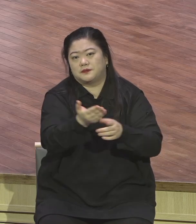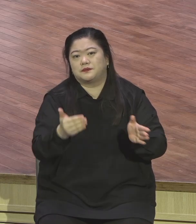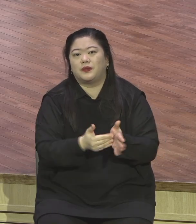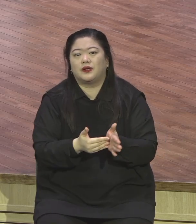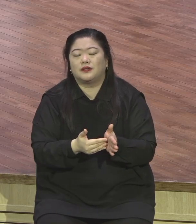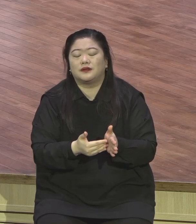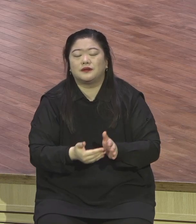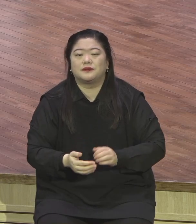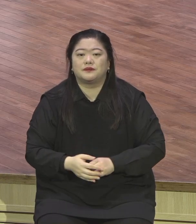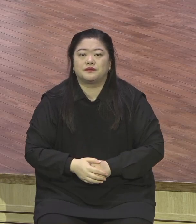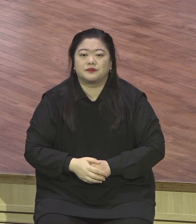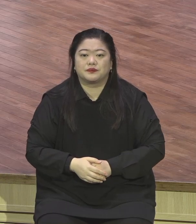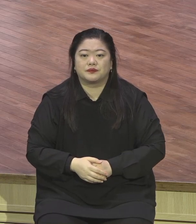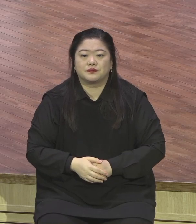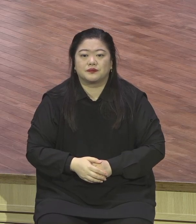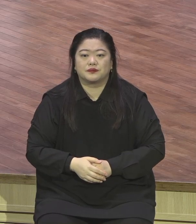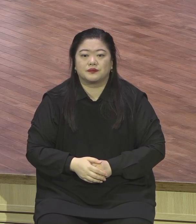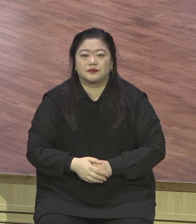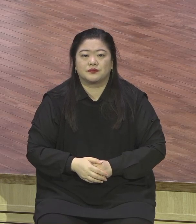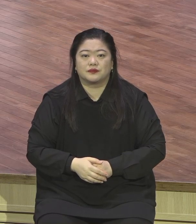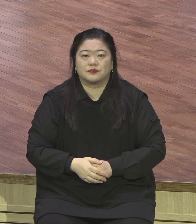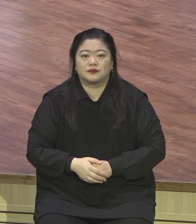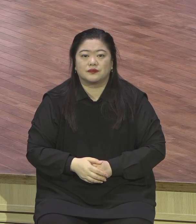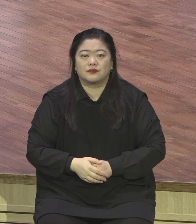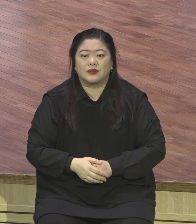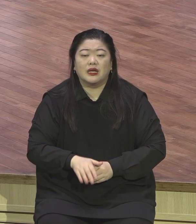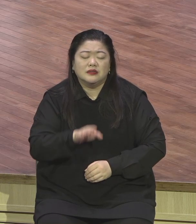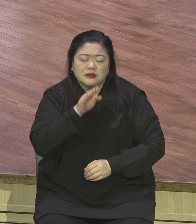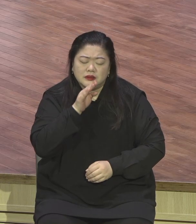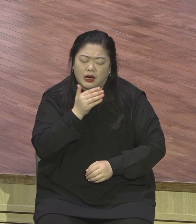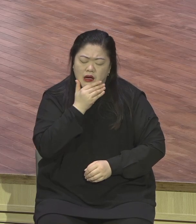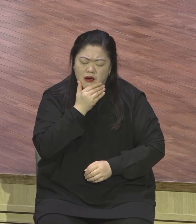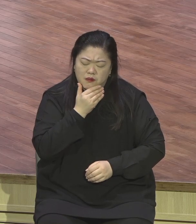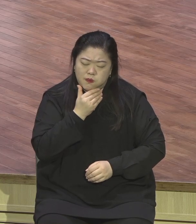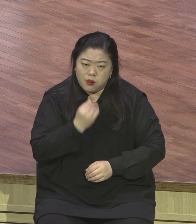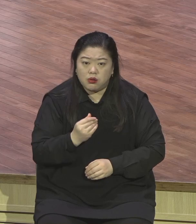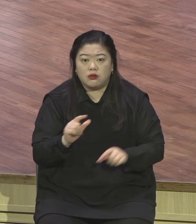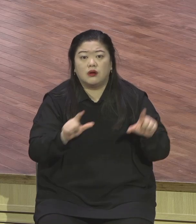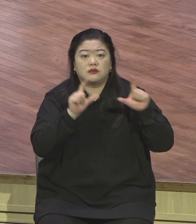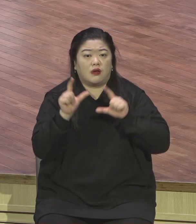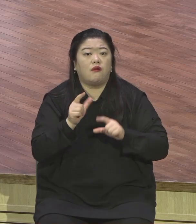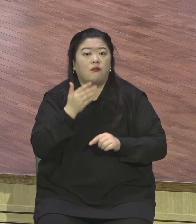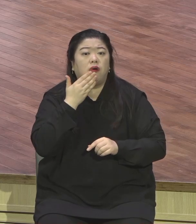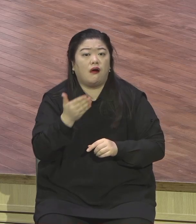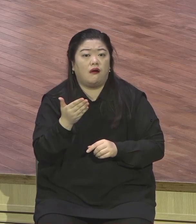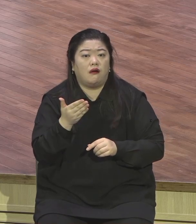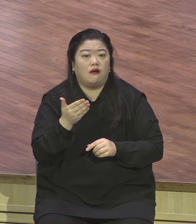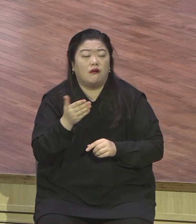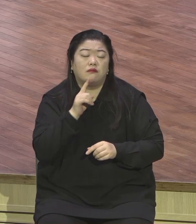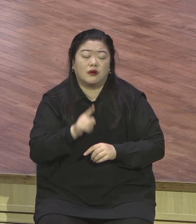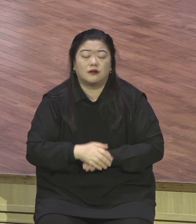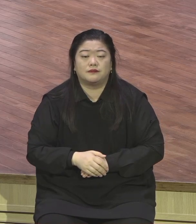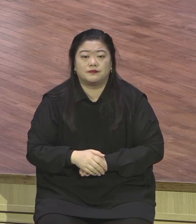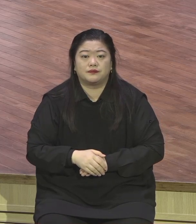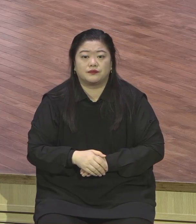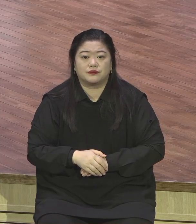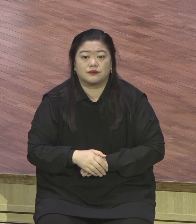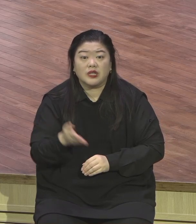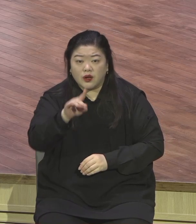짐 벗은 자의 행복을 누리며 살 수 있다. 그런데 이어지는 보물에 보니까 좀 당혹스러운 표현이 납니다.